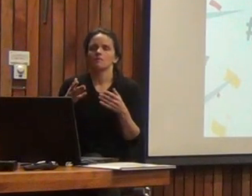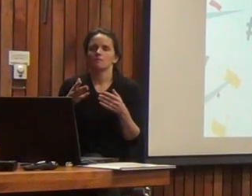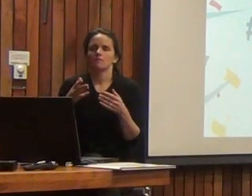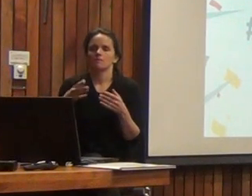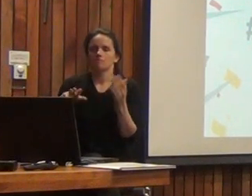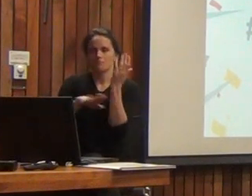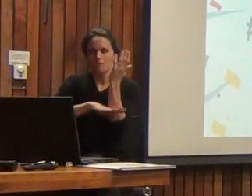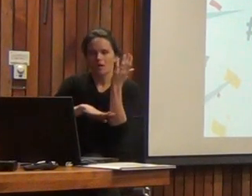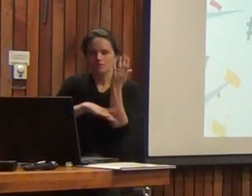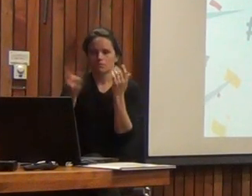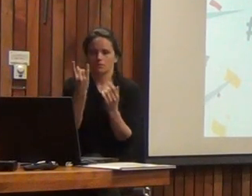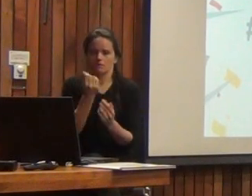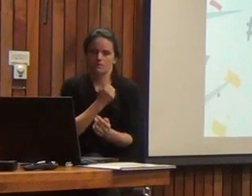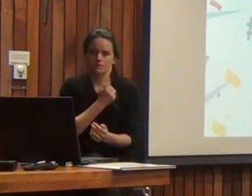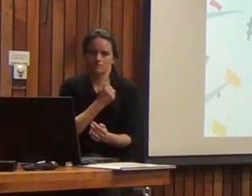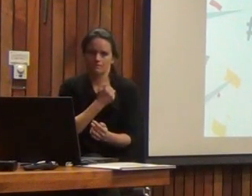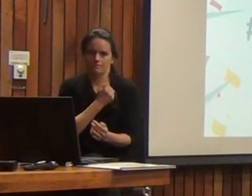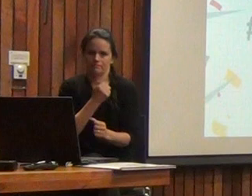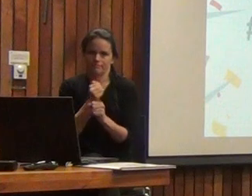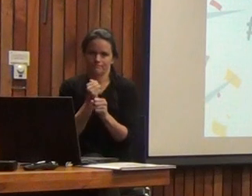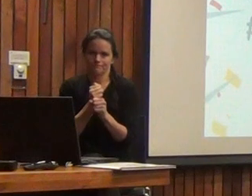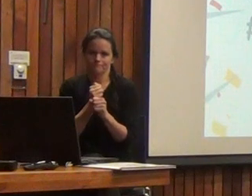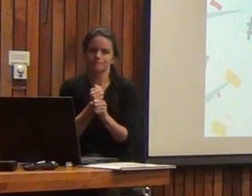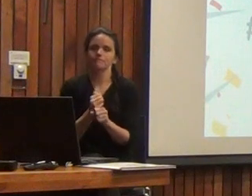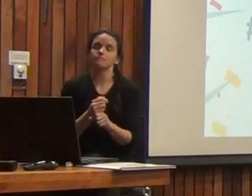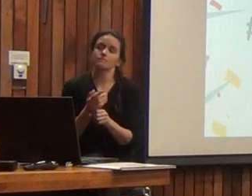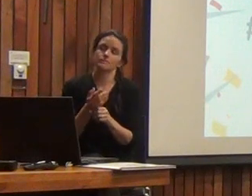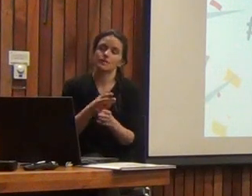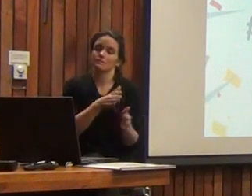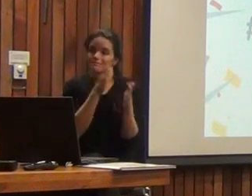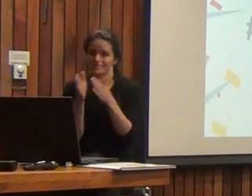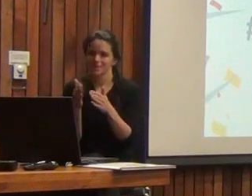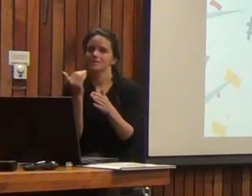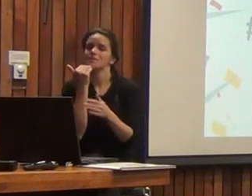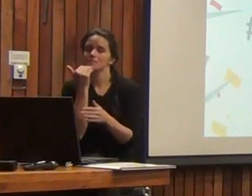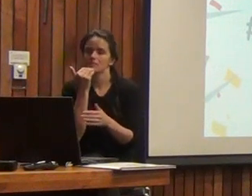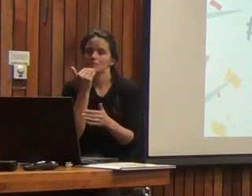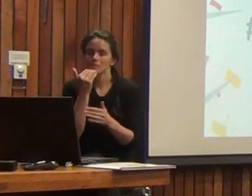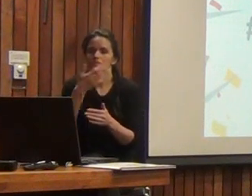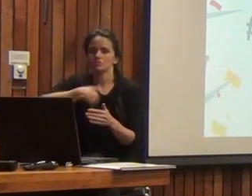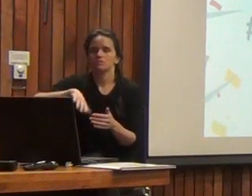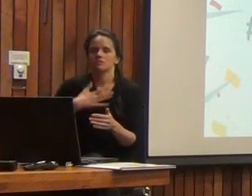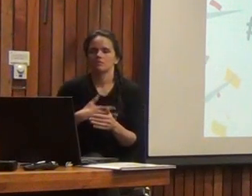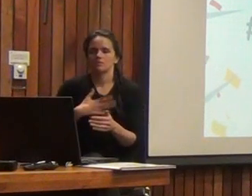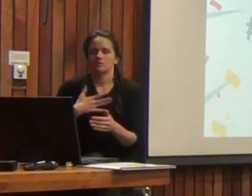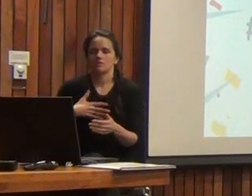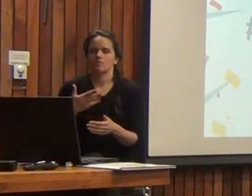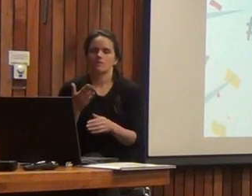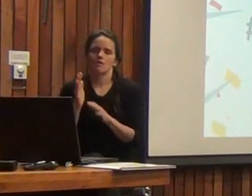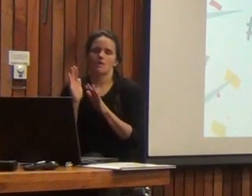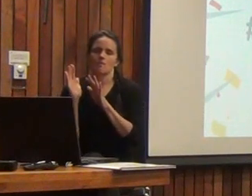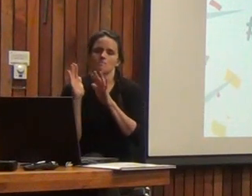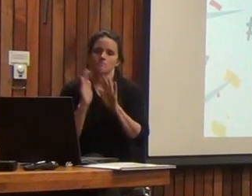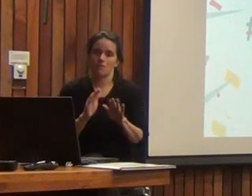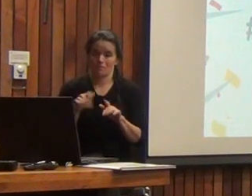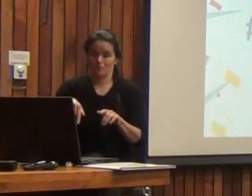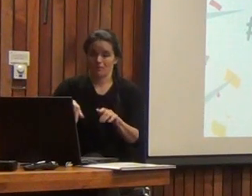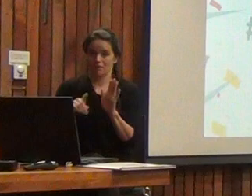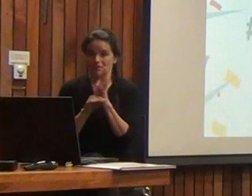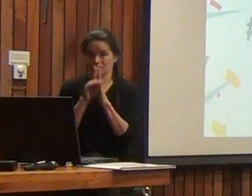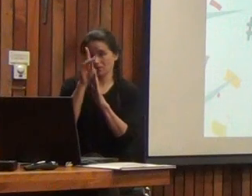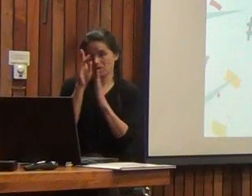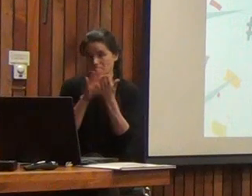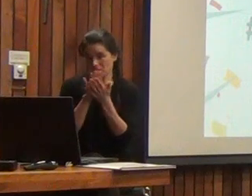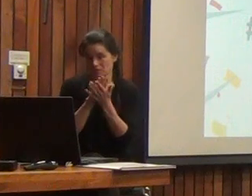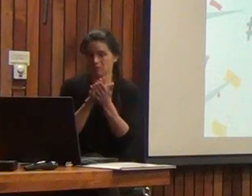que tenemos como universidad, sino que también lo que buscamos es poder contribuir con estos desarrollos